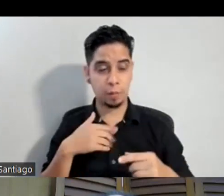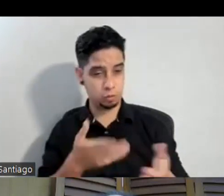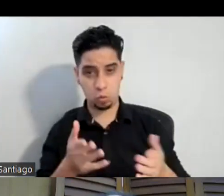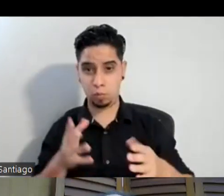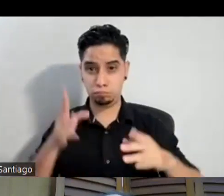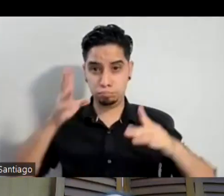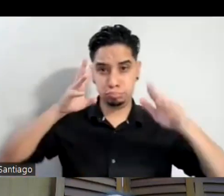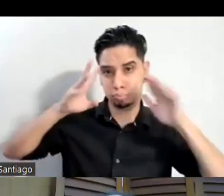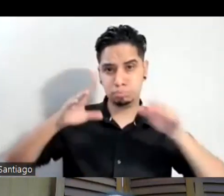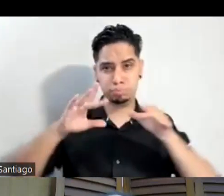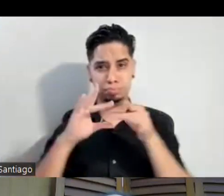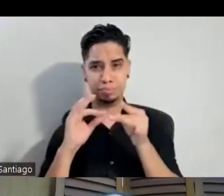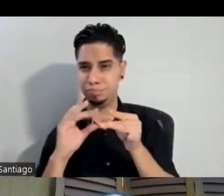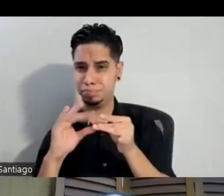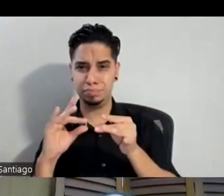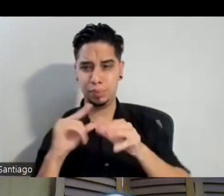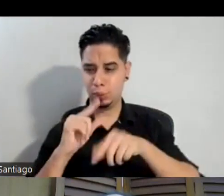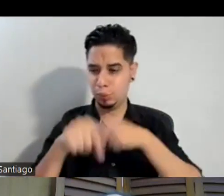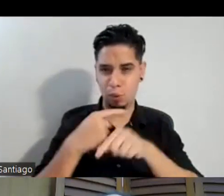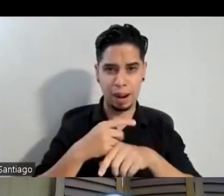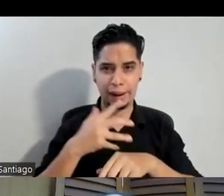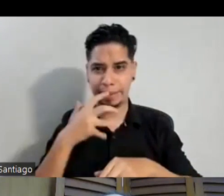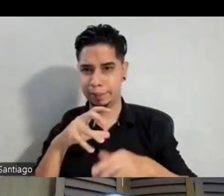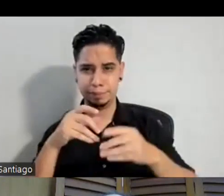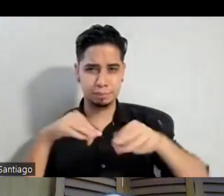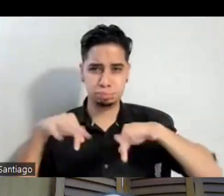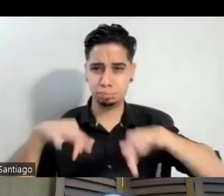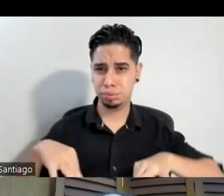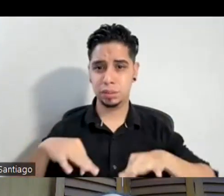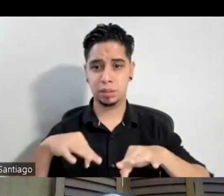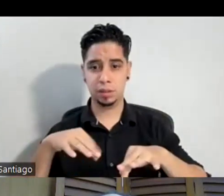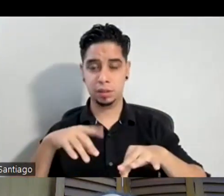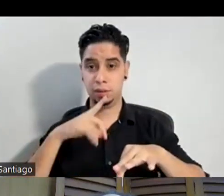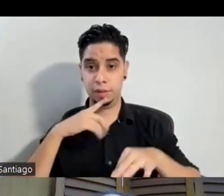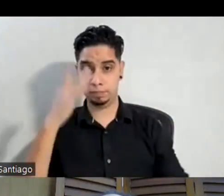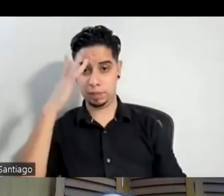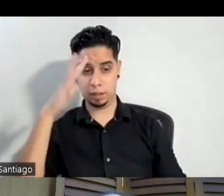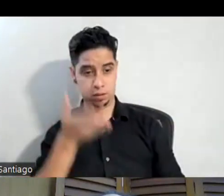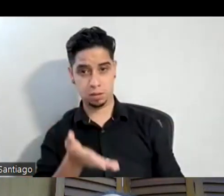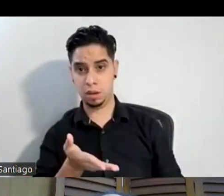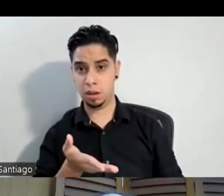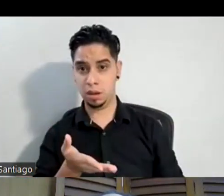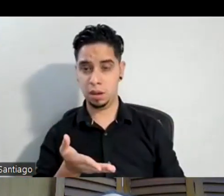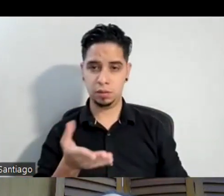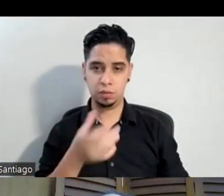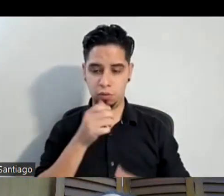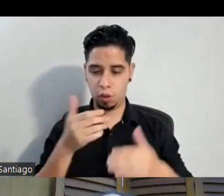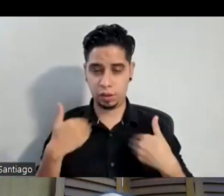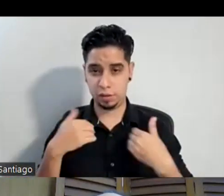calentamiento global y habla de 20 mil cosas que es brillante y que tal vez no ha tenido ese refuerzo positivo por